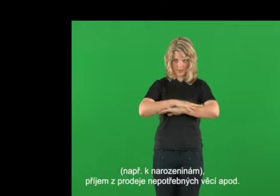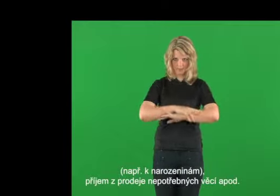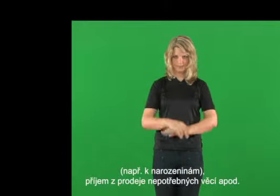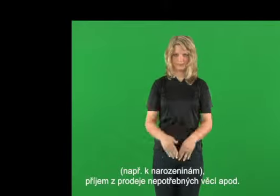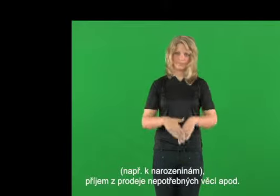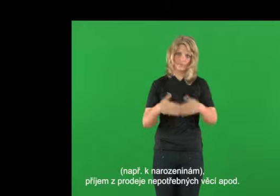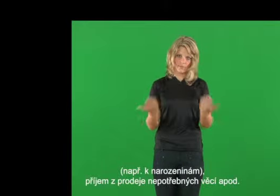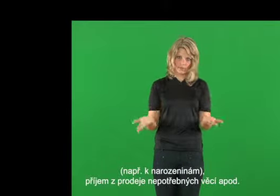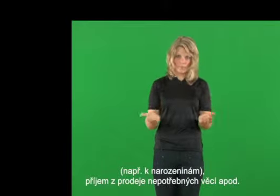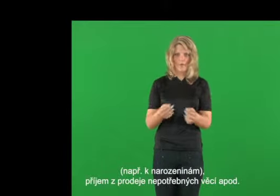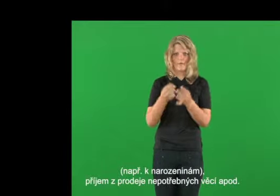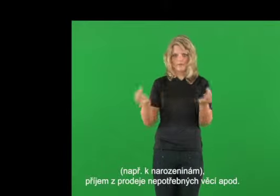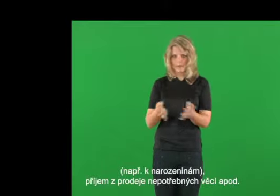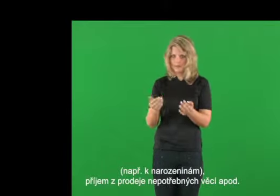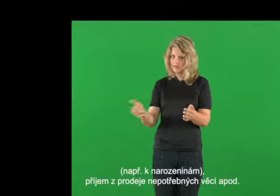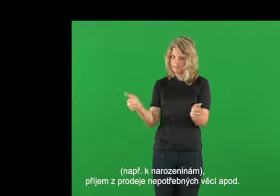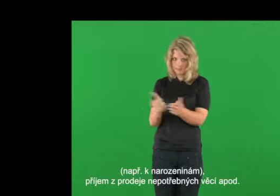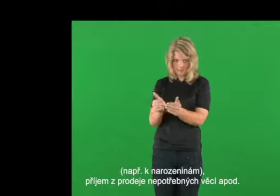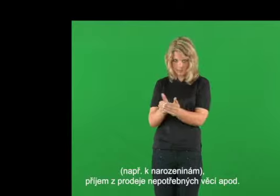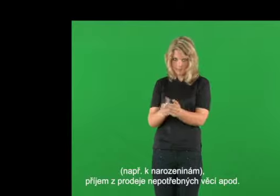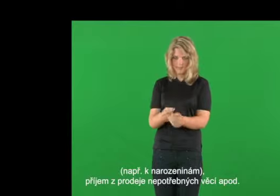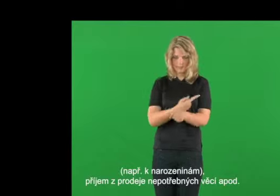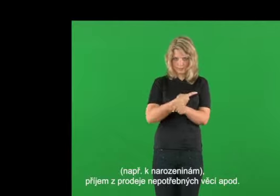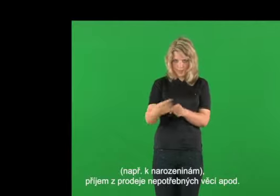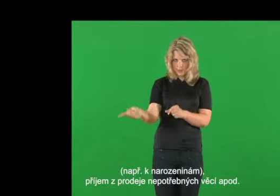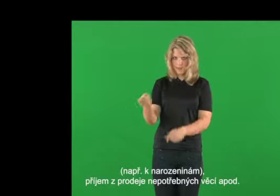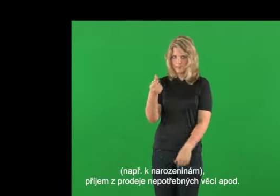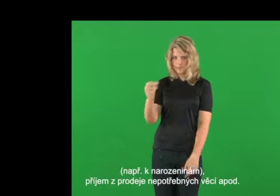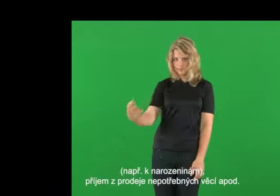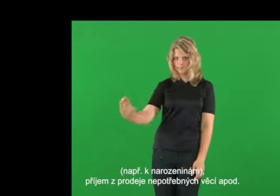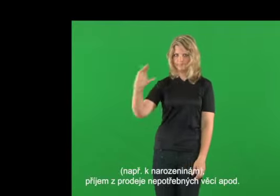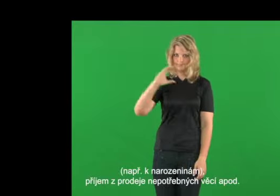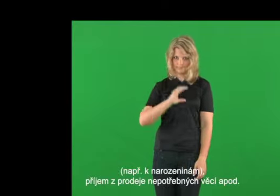nebo příjem z prodeje věcí, které nepotřebují.